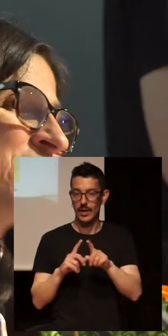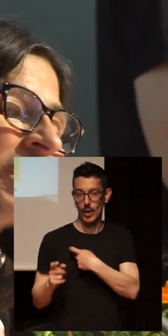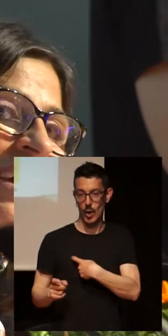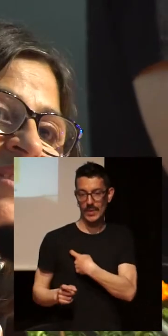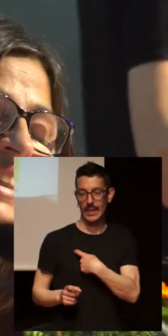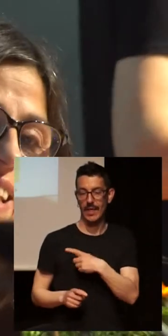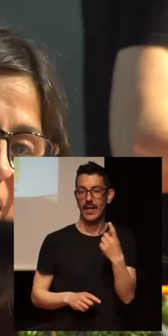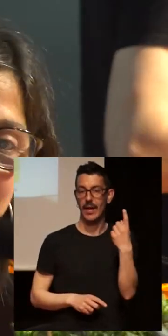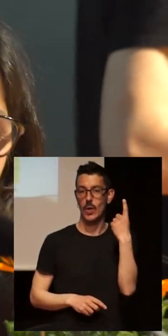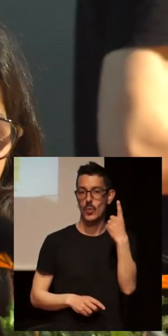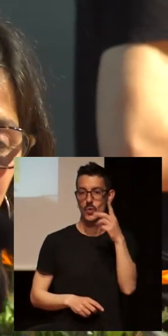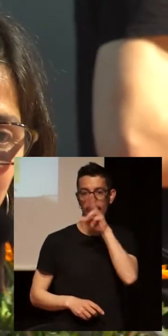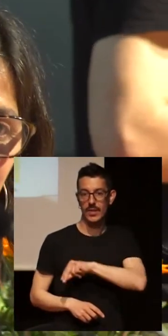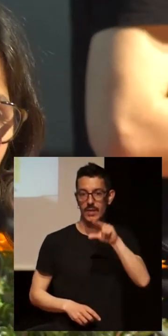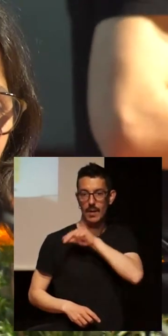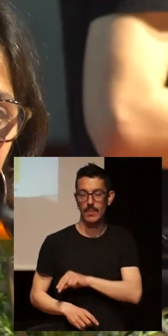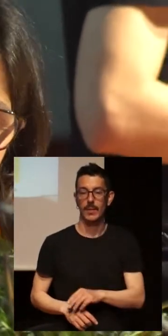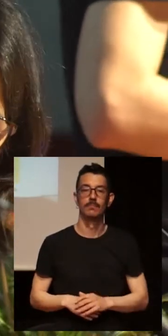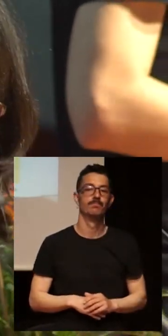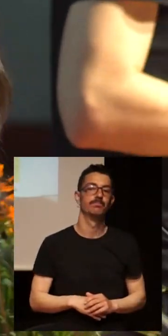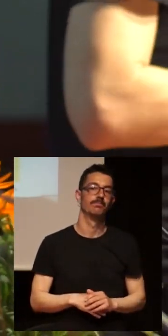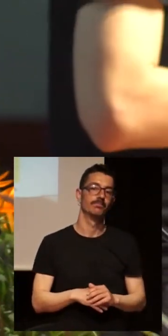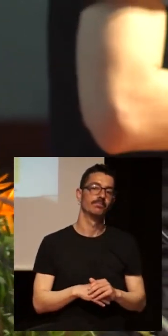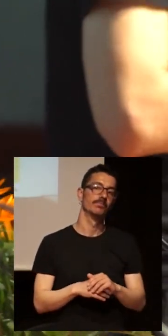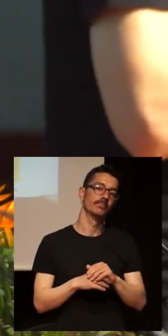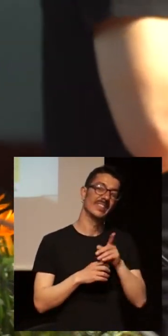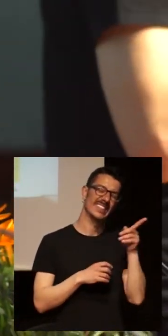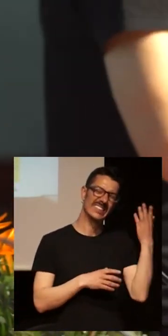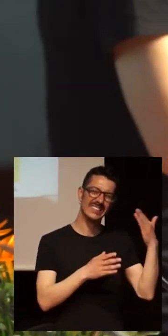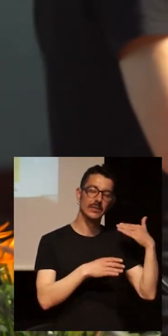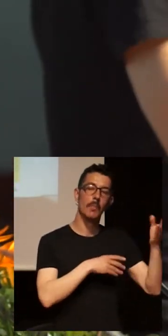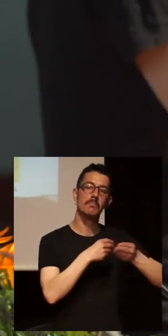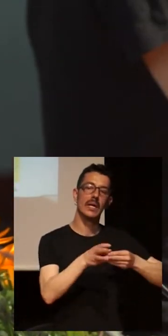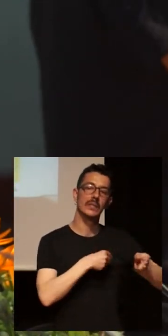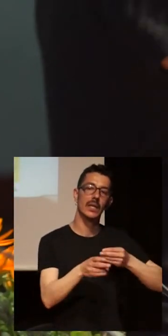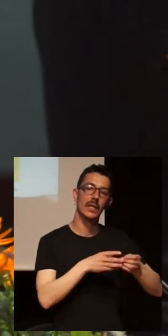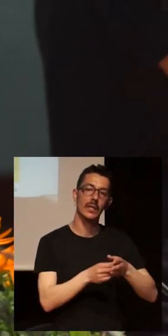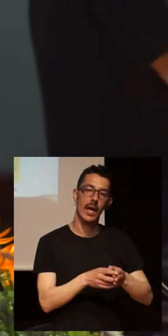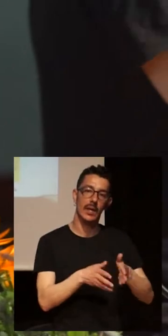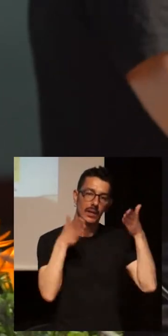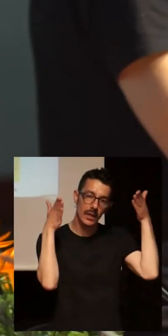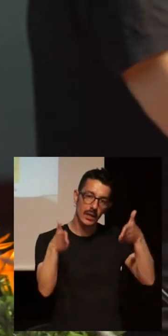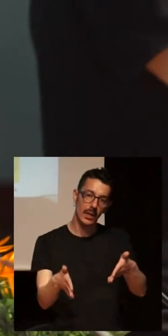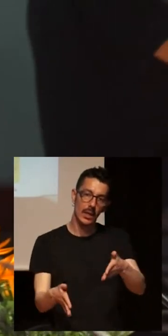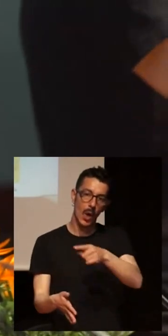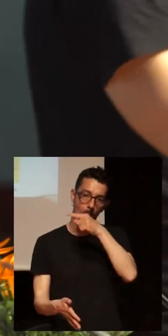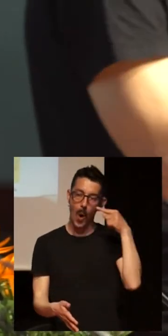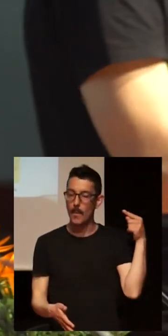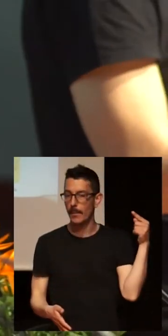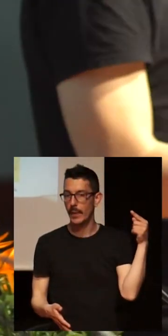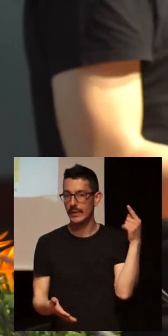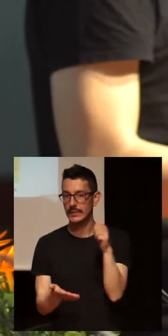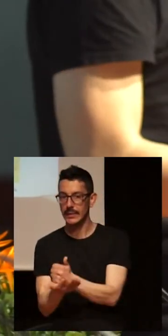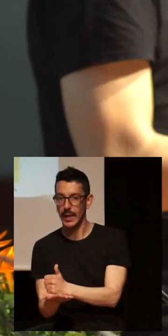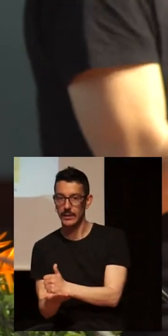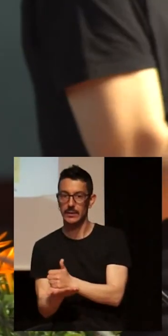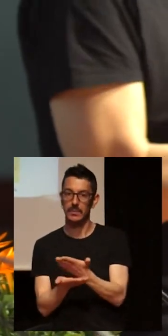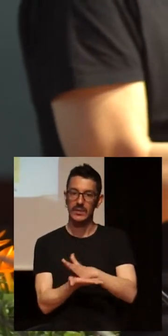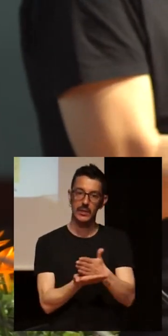material que hizo dirigido a hombres gays, bisexuales, transexuales y otros hombres que